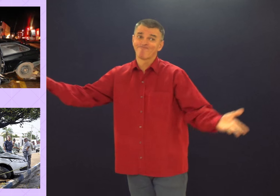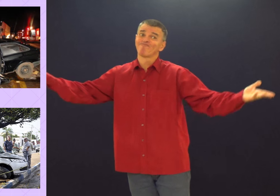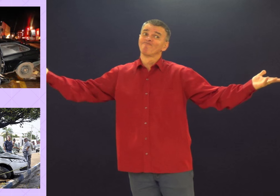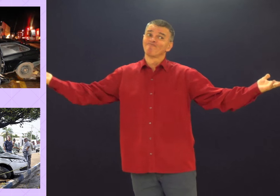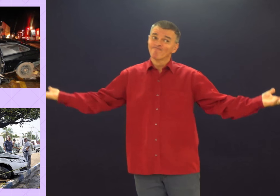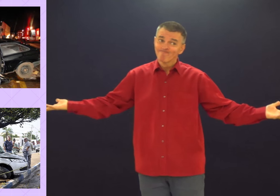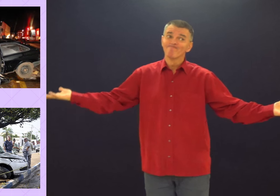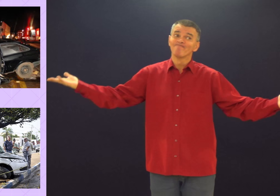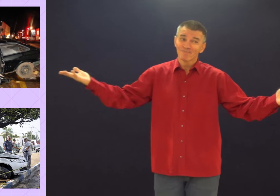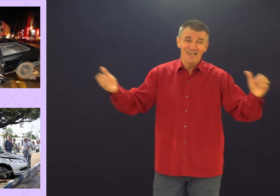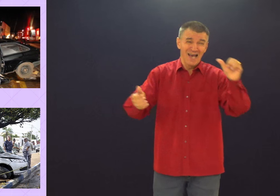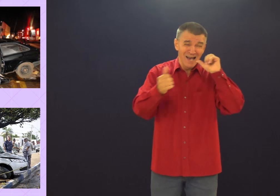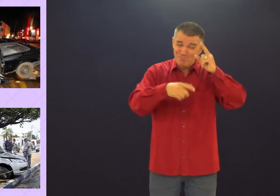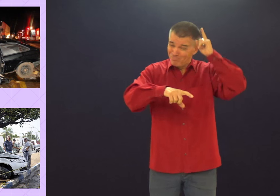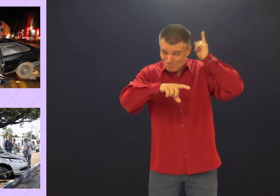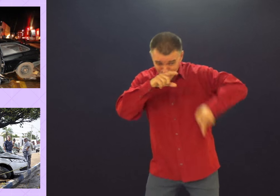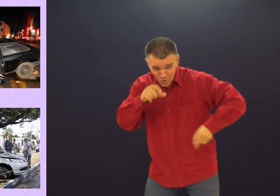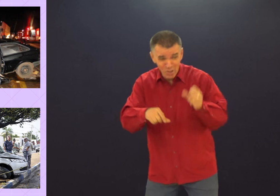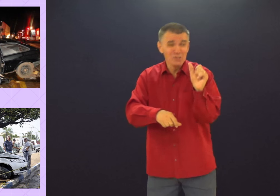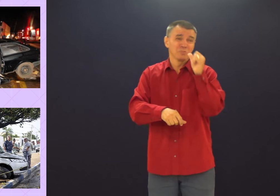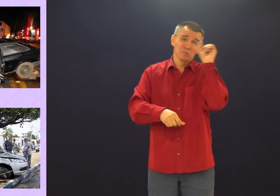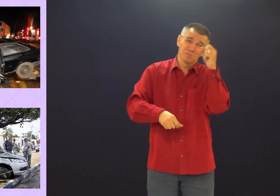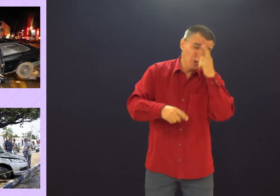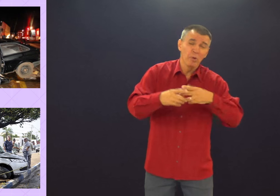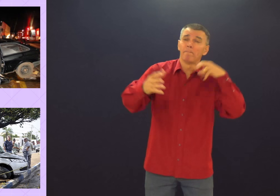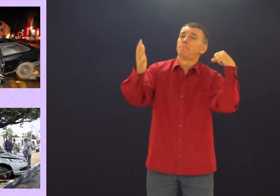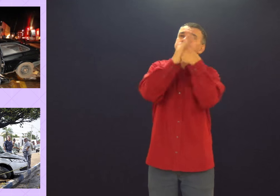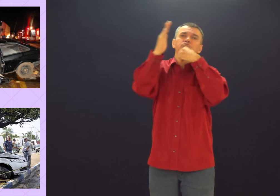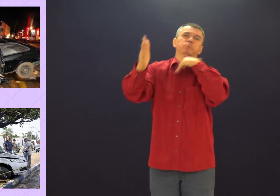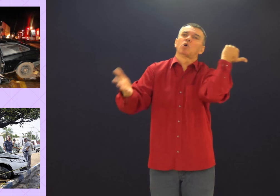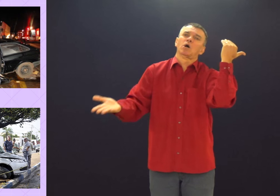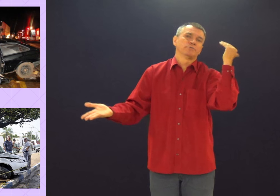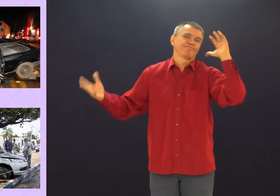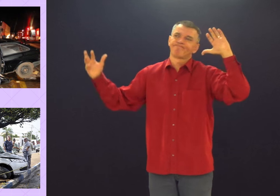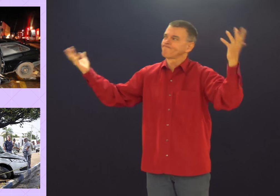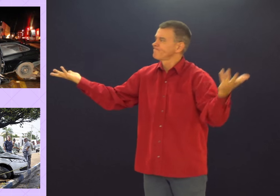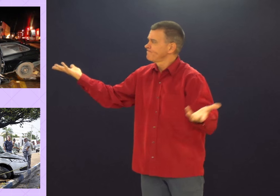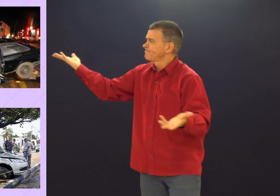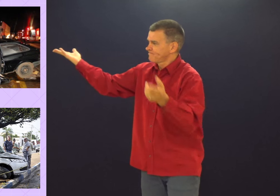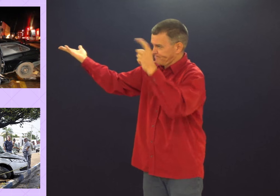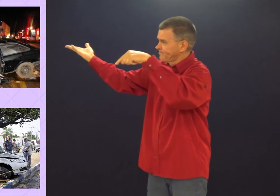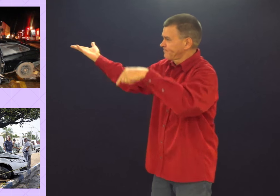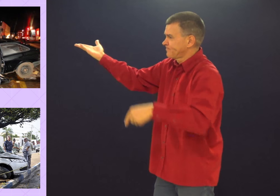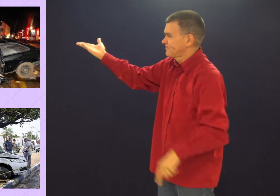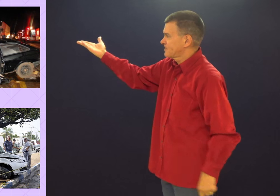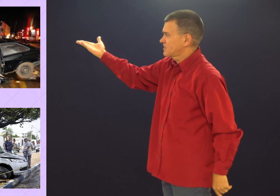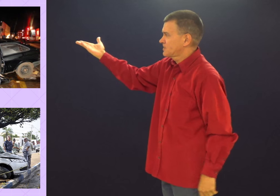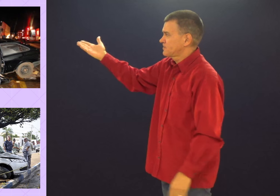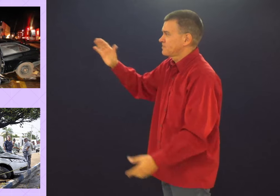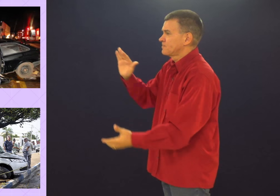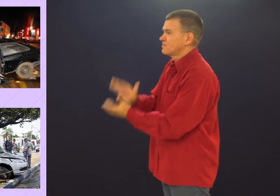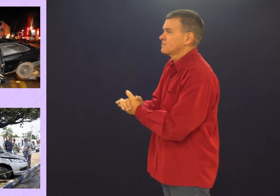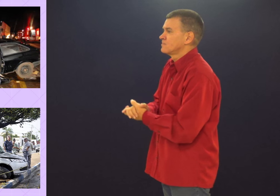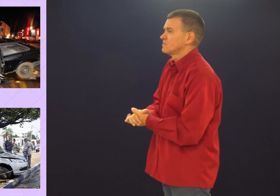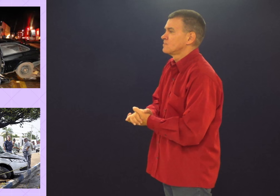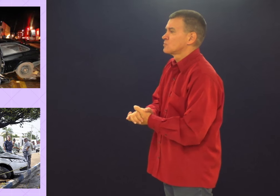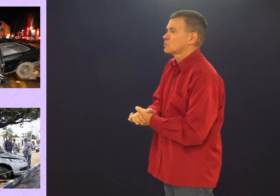Olha só aí. Deconhecendo a bebida. Se você beber e for dirigir, provavelmente não vai ser um acidente.